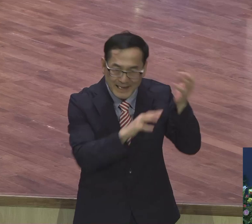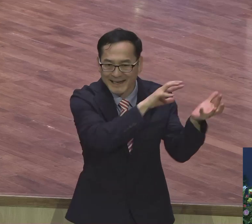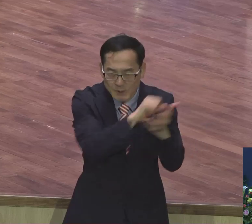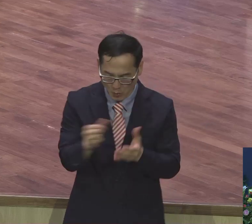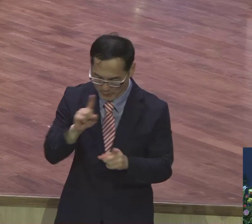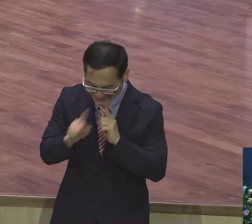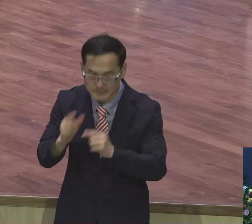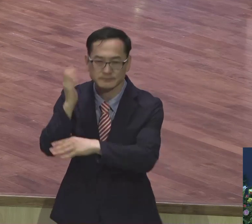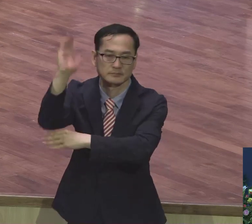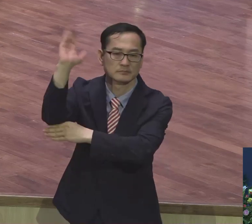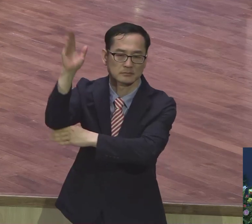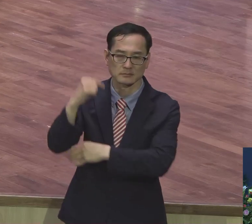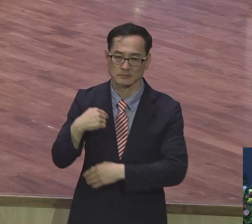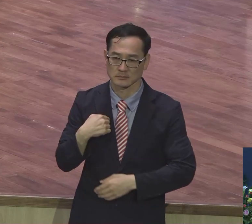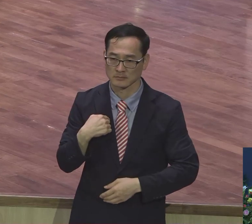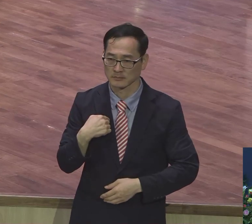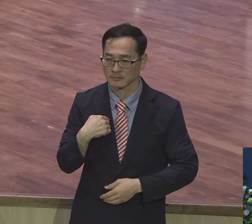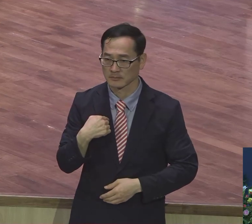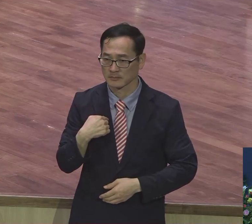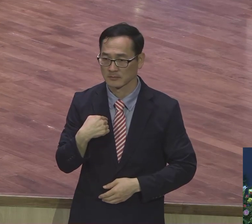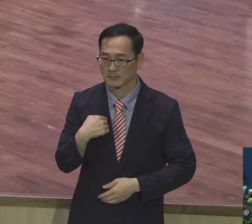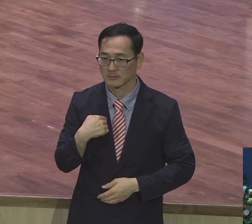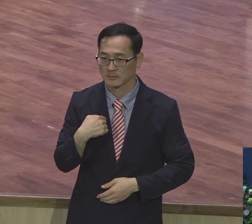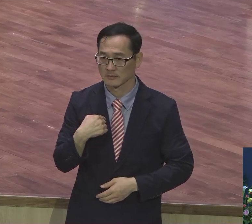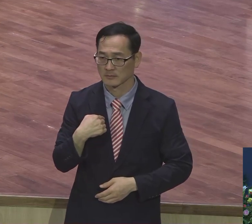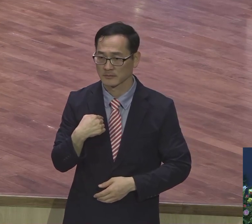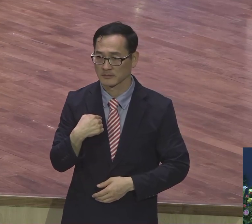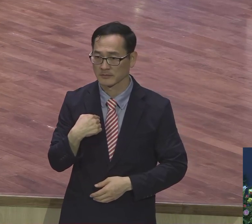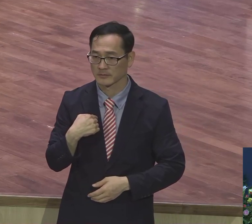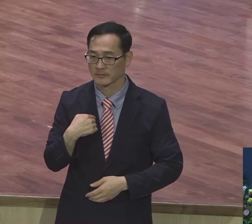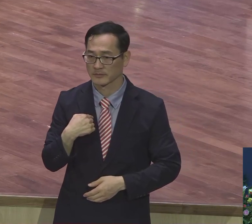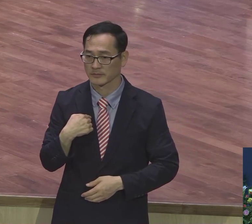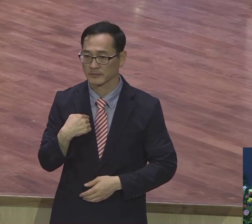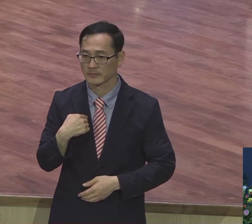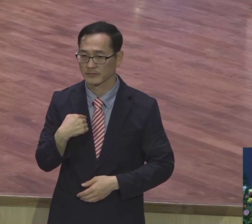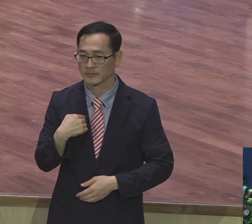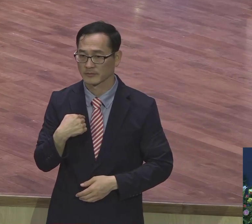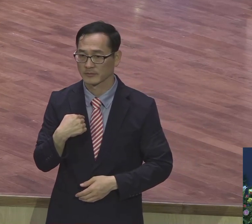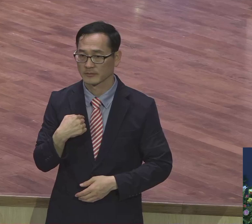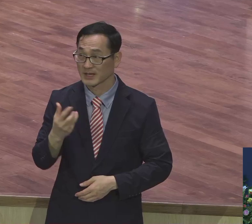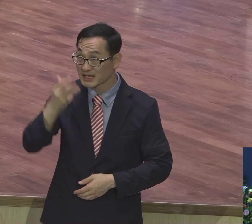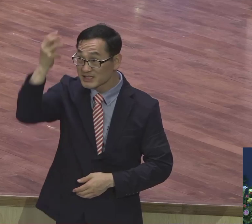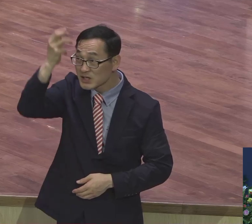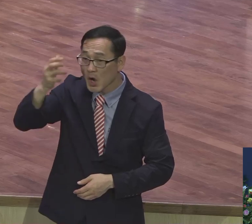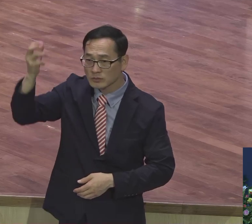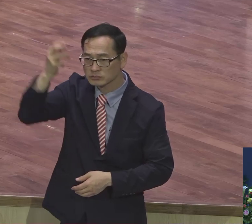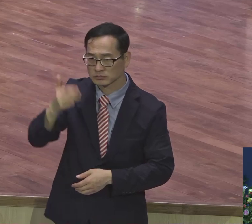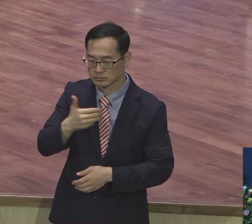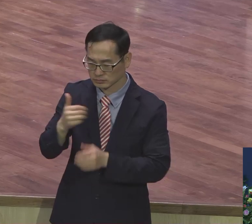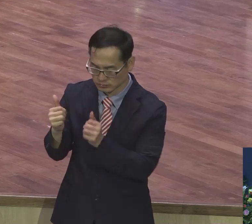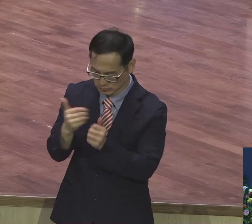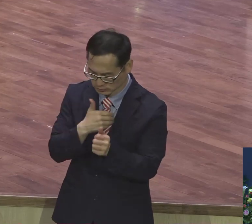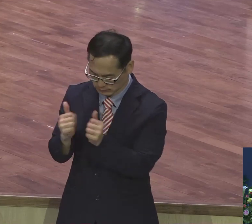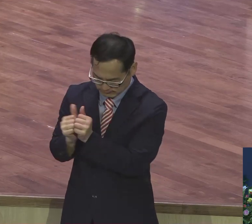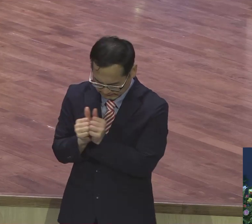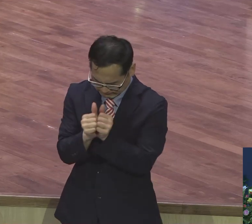성령을 한량 없이 주시느라 그래서 성령을 한량 없이 주신다고요